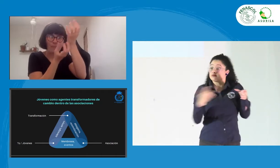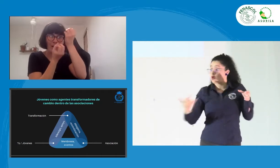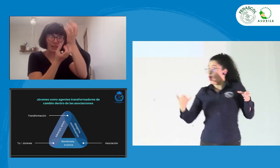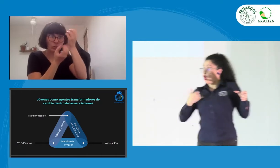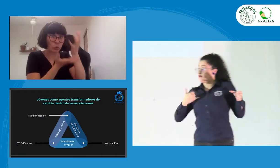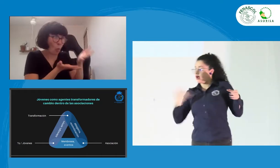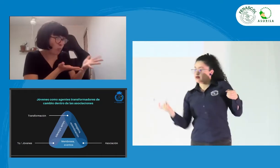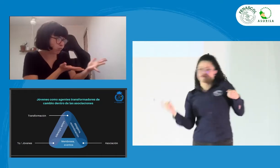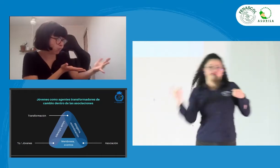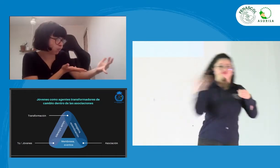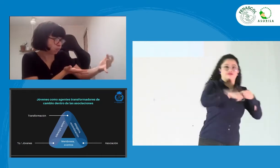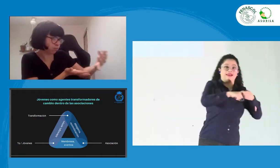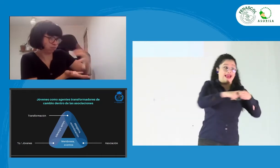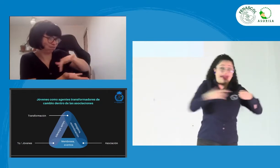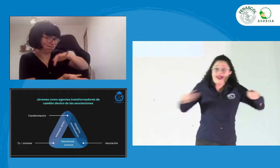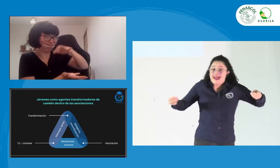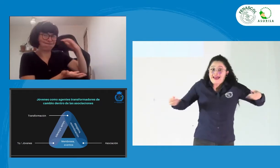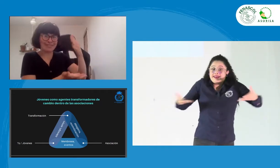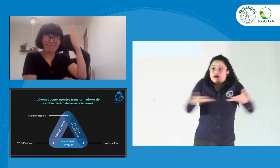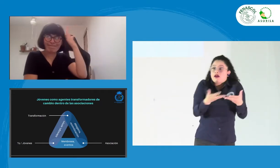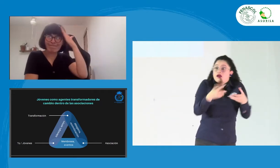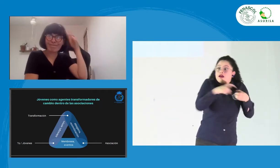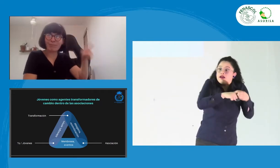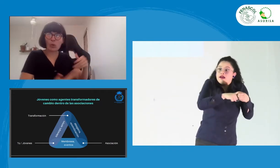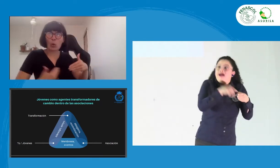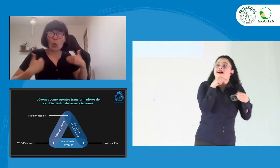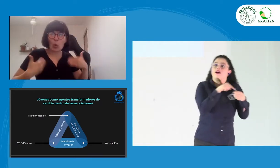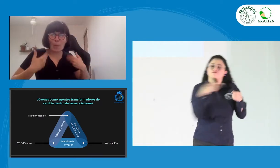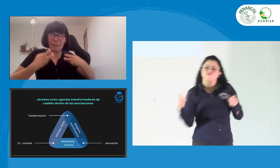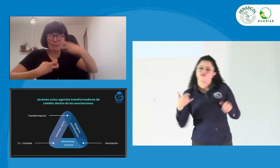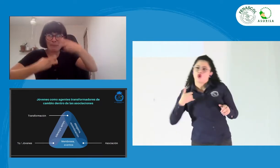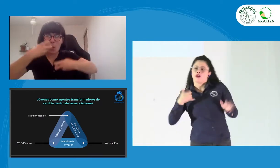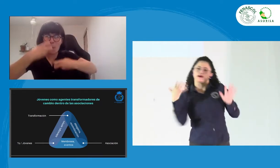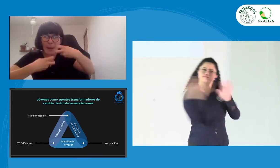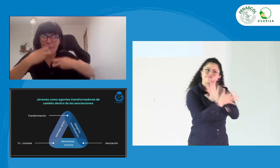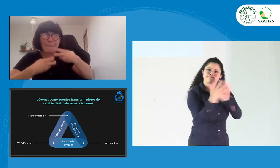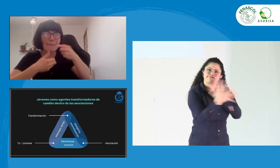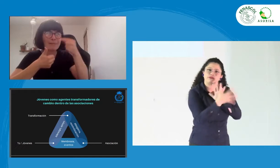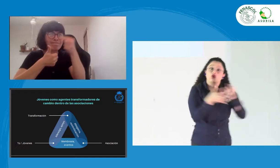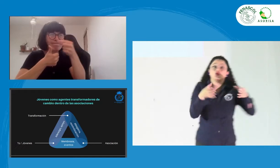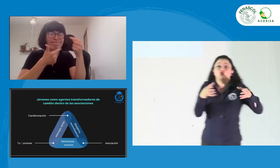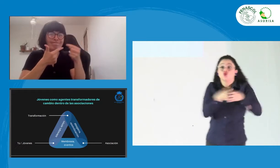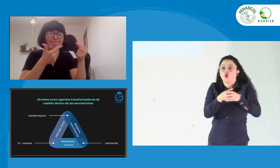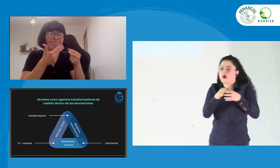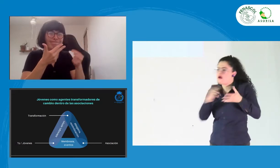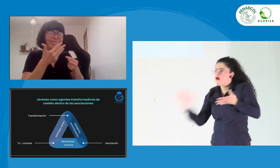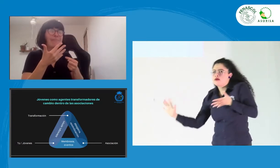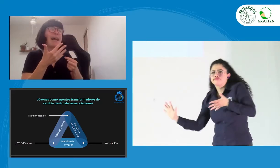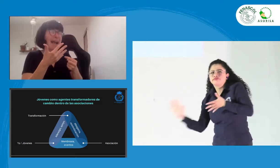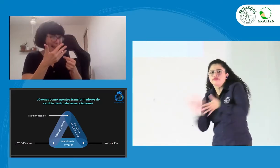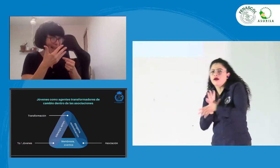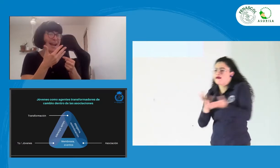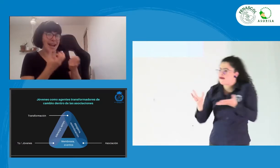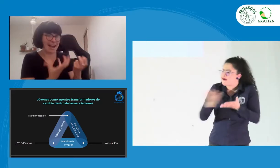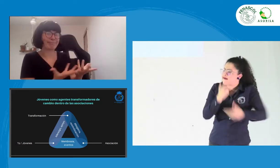Y obviamente, cuando tenemos nuestros miembros en la sección, pues buscamos hacer esta transferencia de conocimiento,